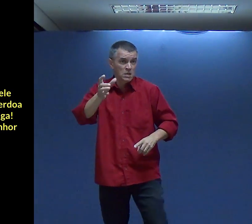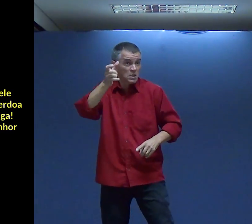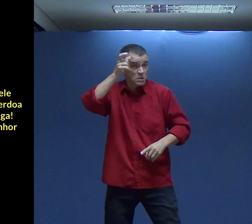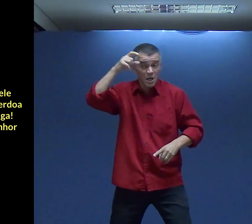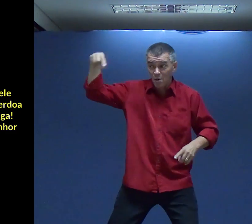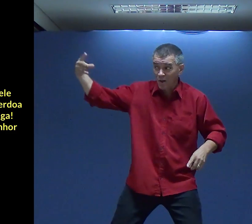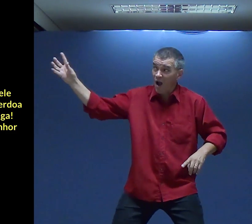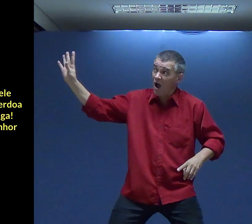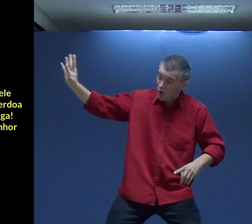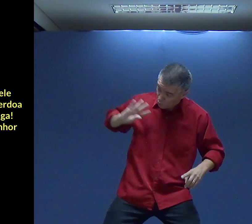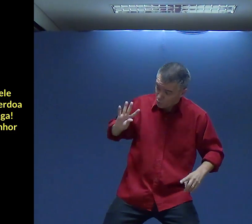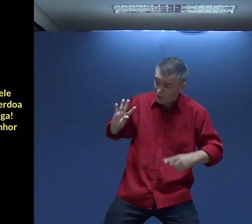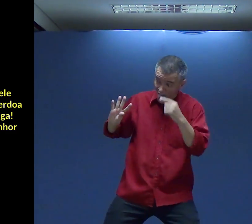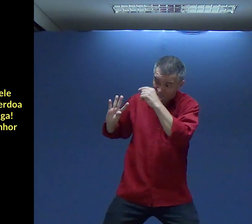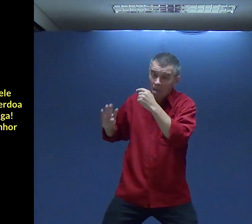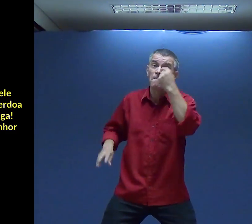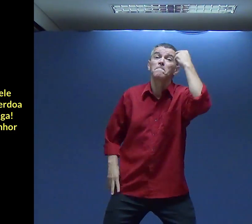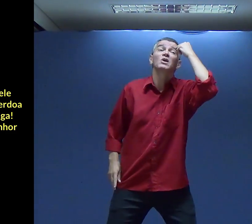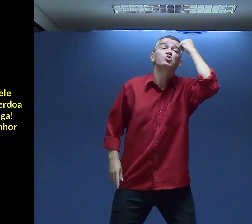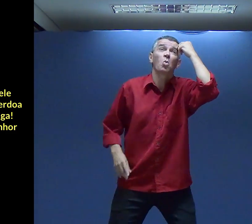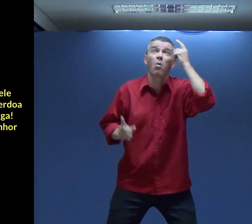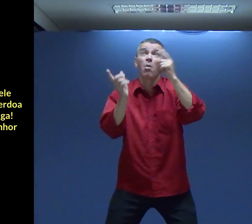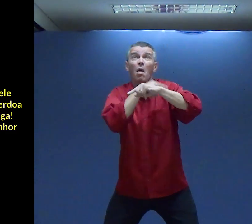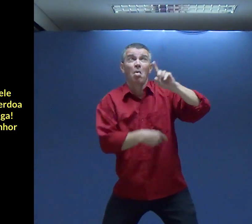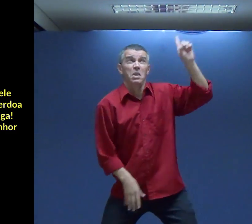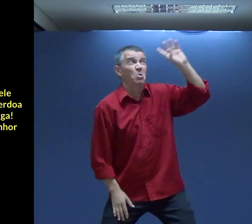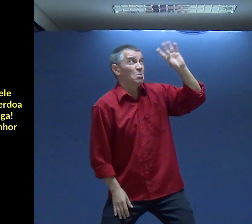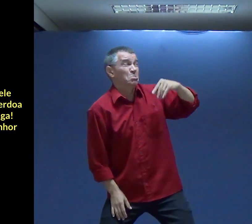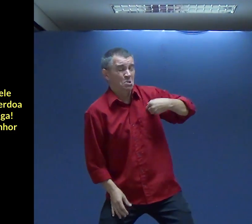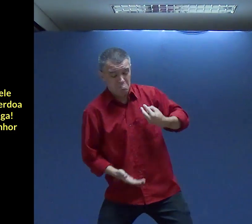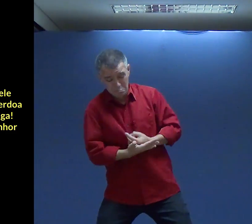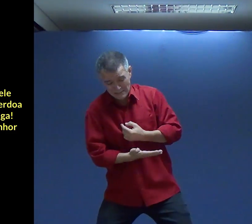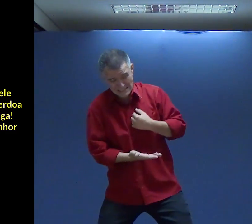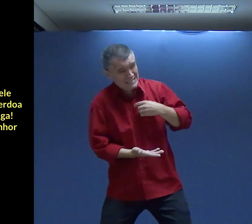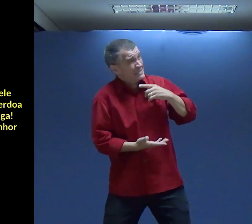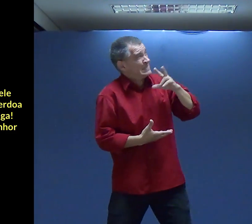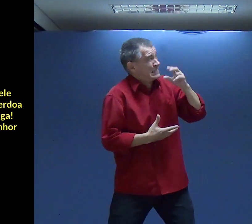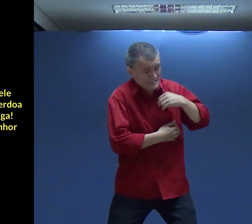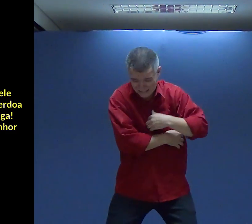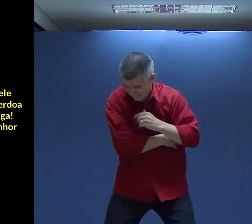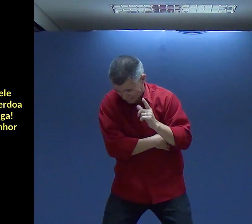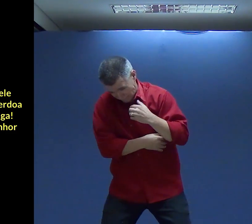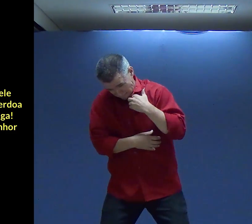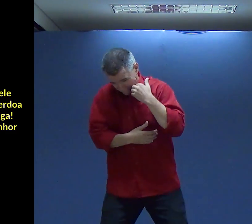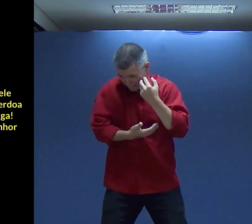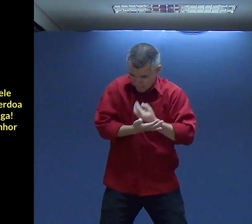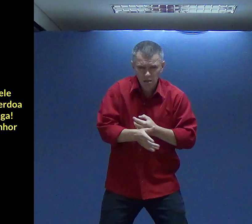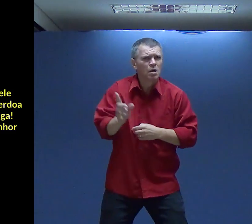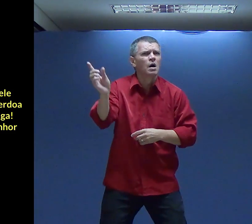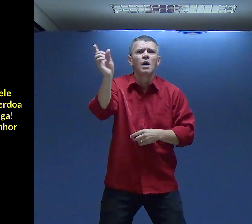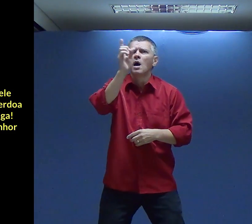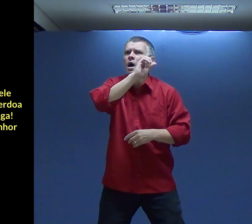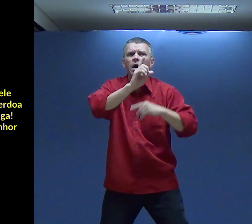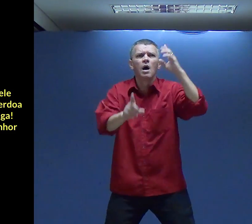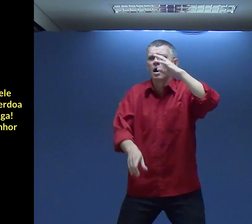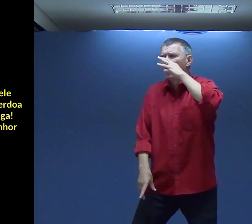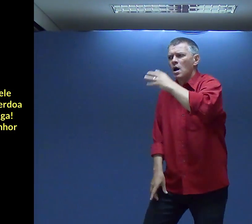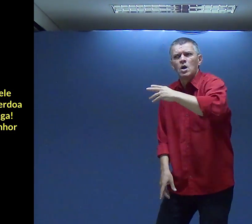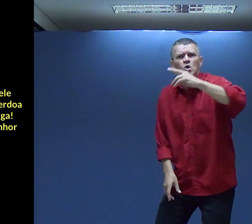O acusador É o diabo O diabo sim É o acusador Deus É o perdoador